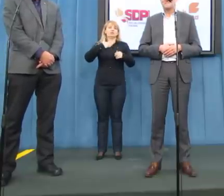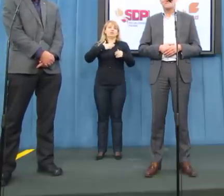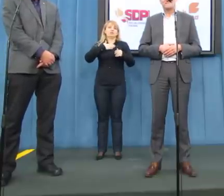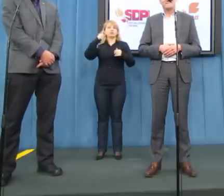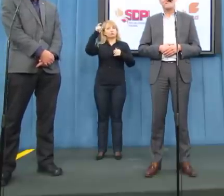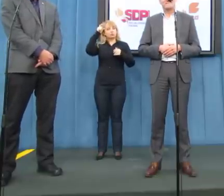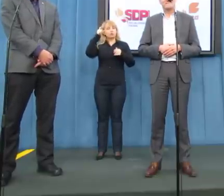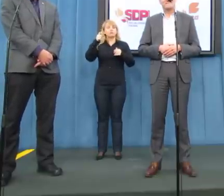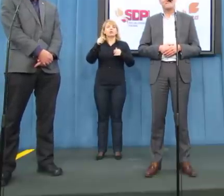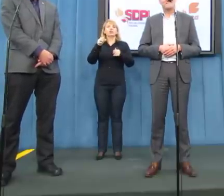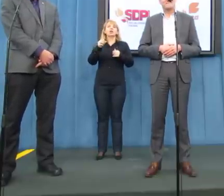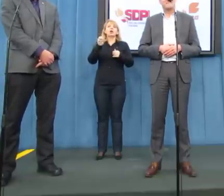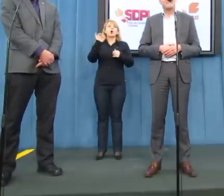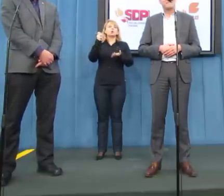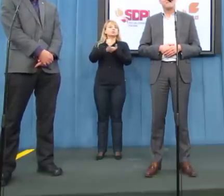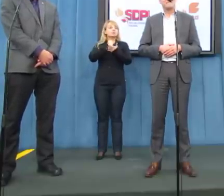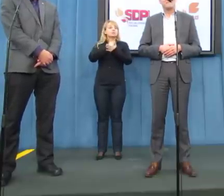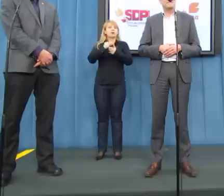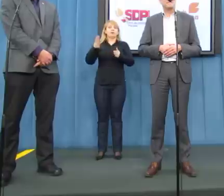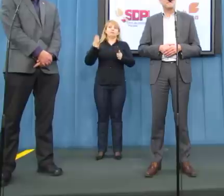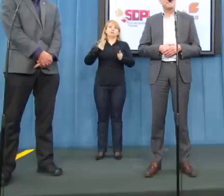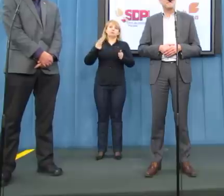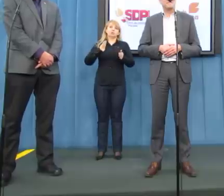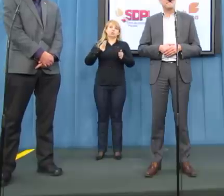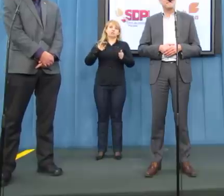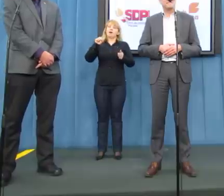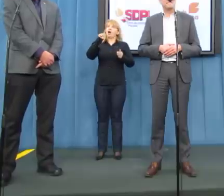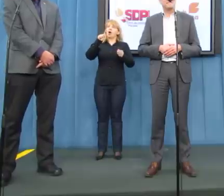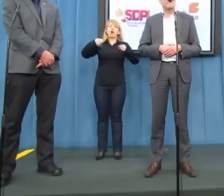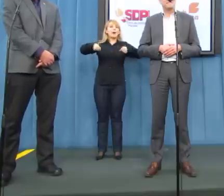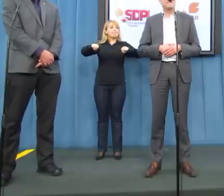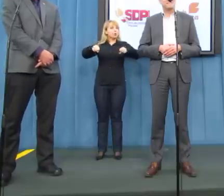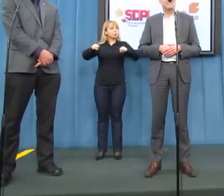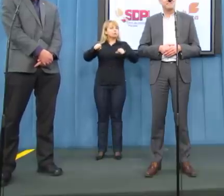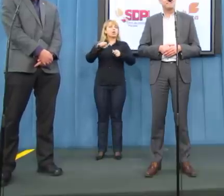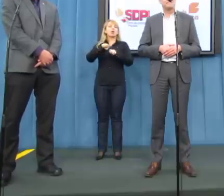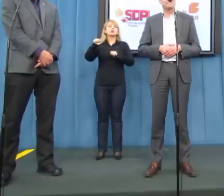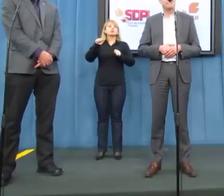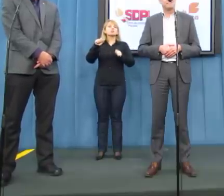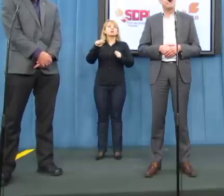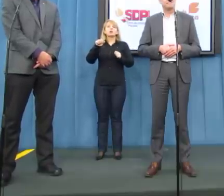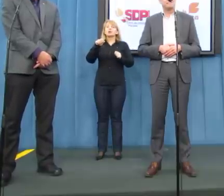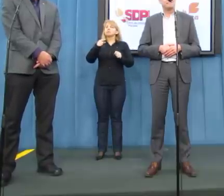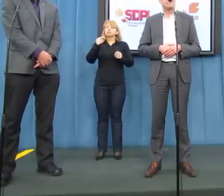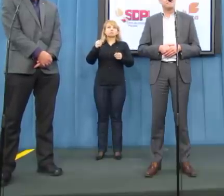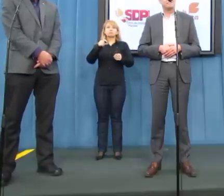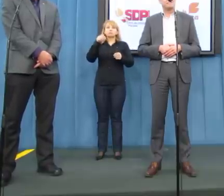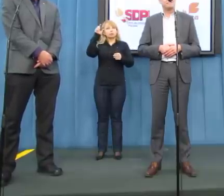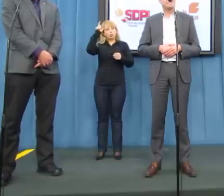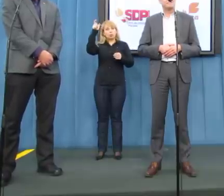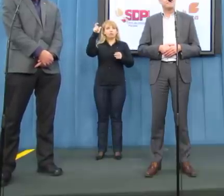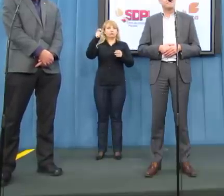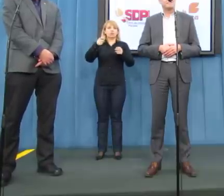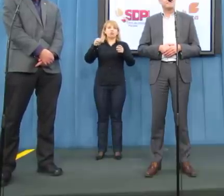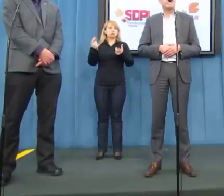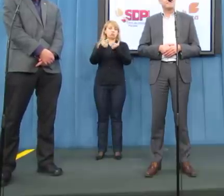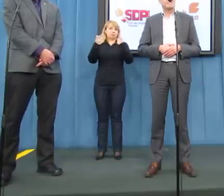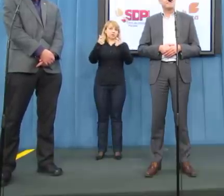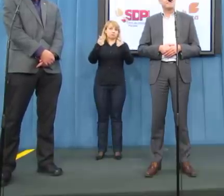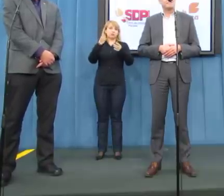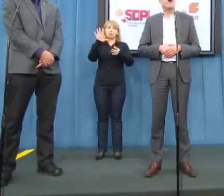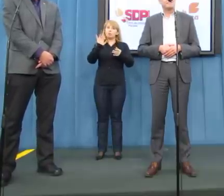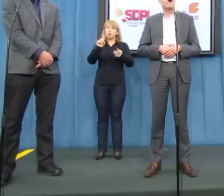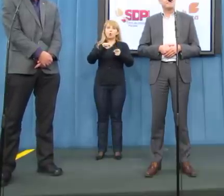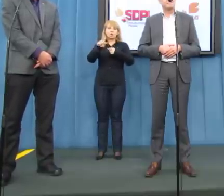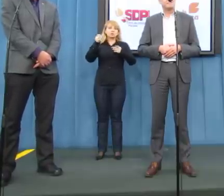od spraw bezpieczeństwa w ruchu drogowym, a motocykliści są osobami szczególnie zagrożonymi, jeżeli chodzi o ruch drogowy. Osobami, które